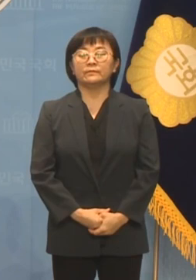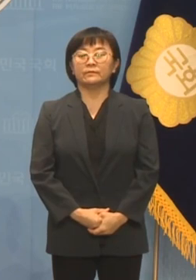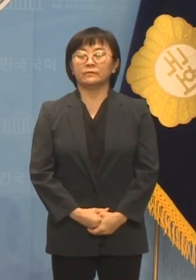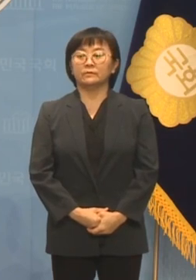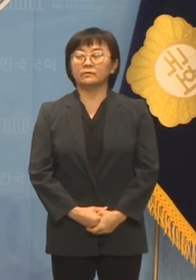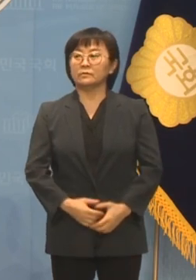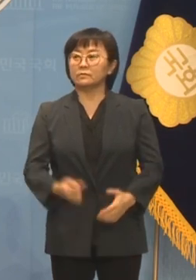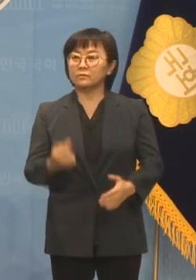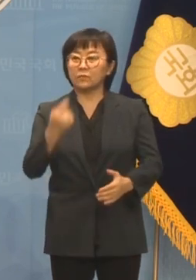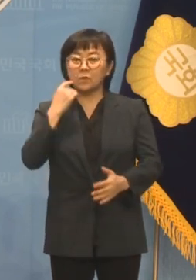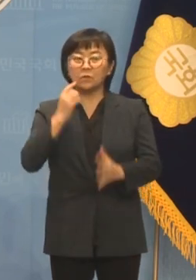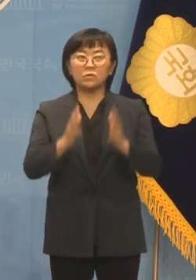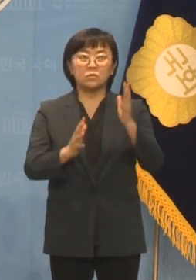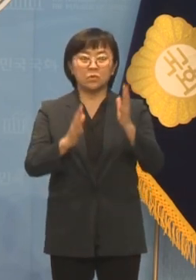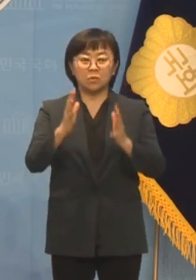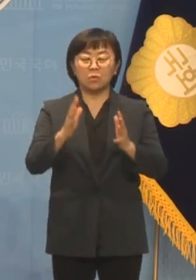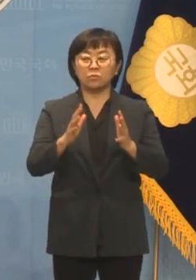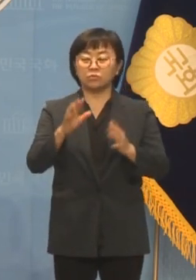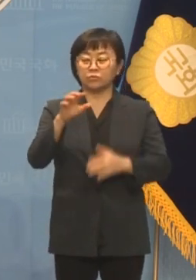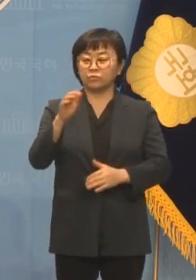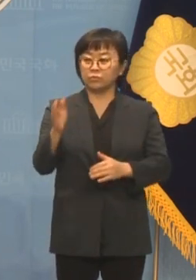서천특화시장건부터 하도록 하겠습니다.